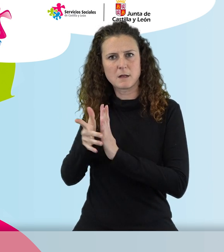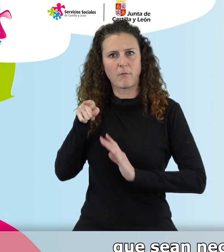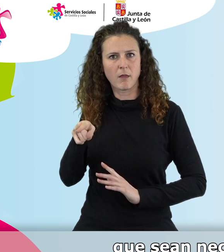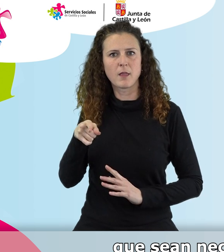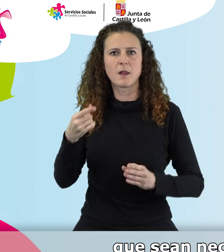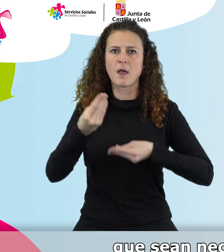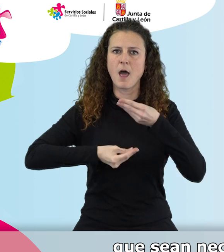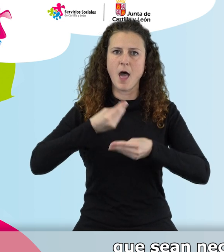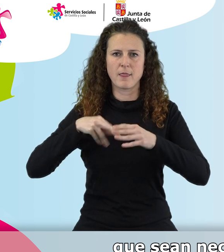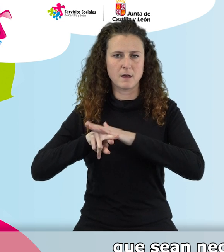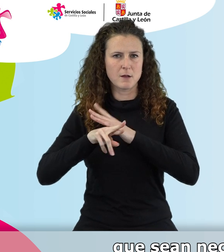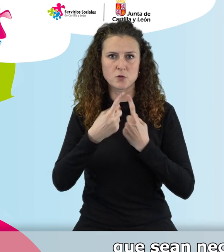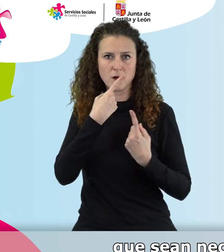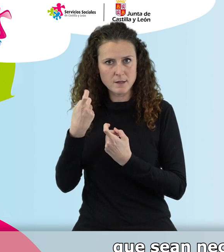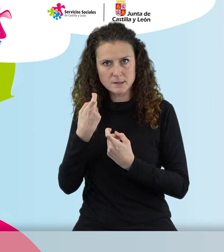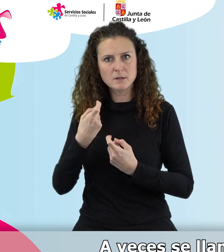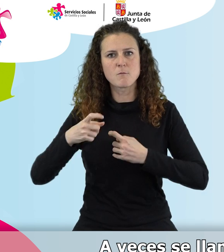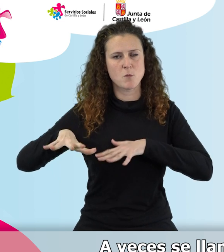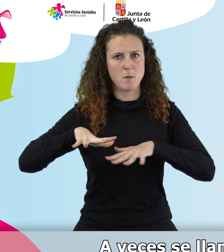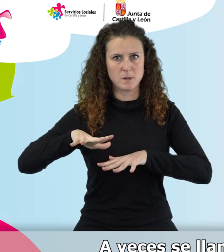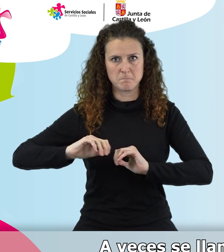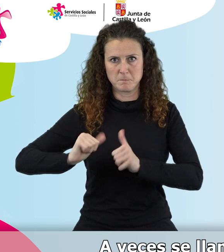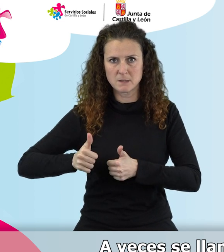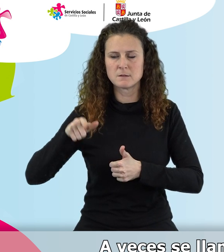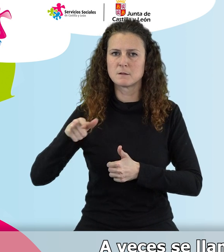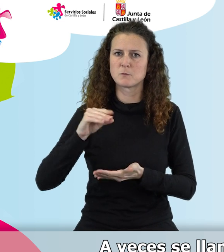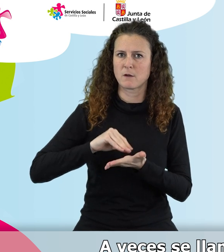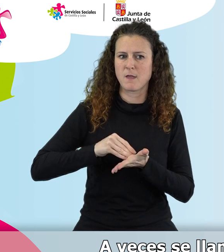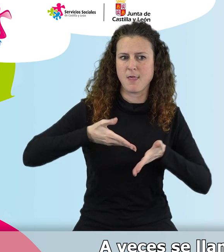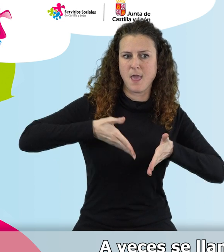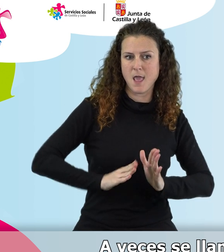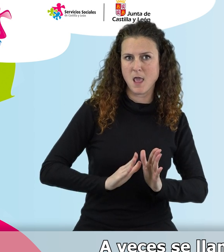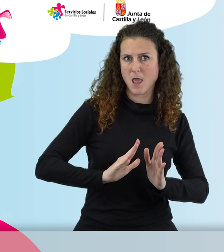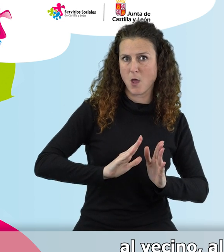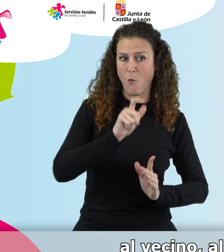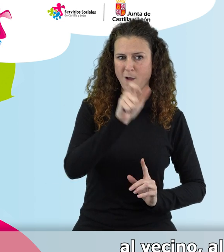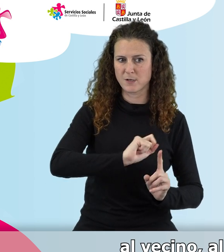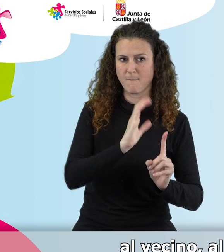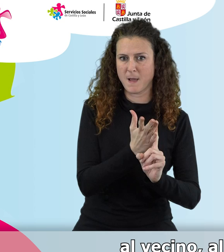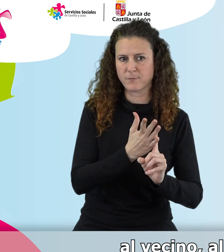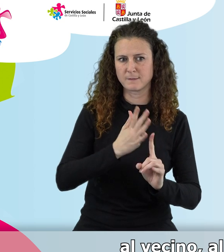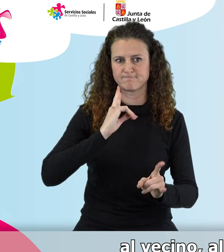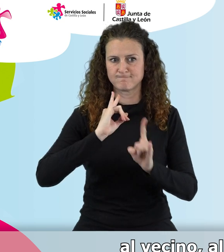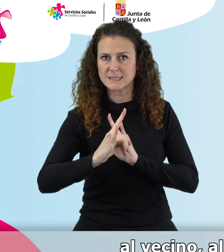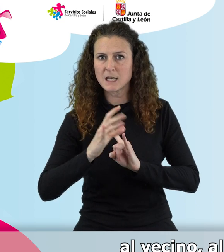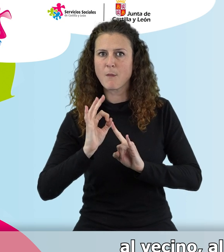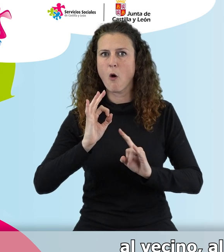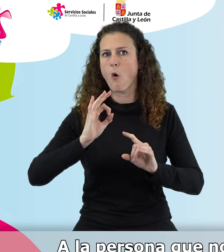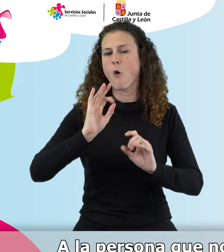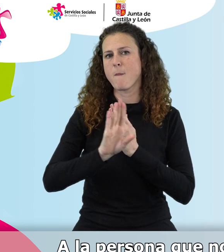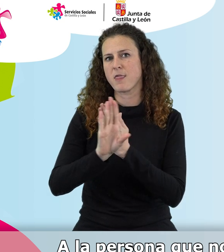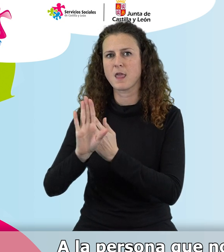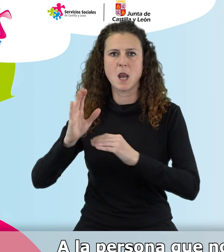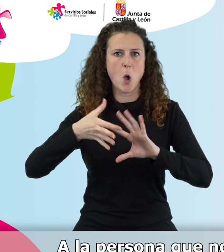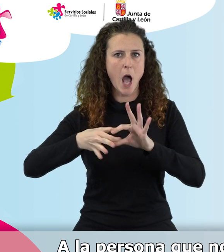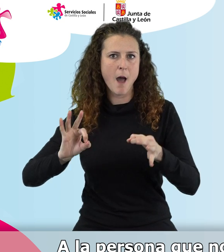recursos que sean necesarios en cada caso. A veces se llama al hijo de la persona, o otro familiar, al vecino, al amigo con el que tiene confianza, la